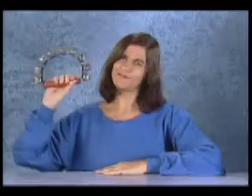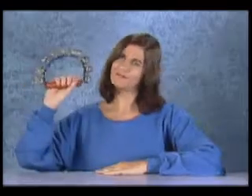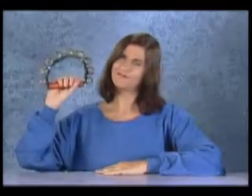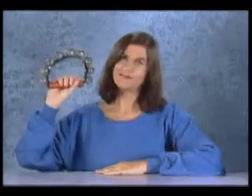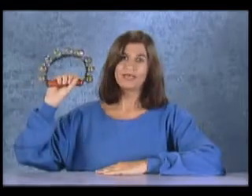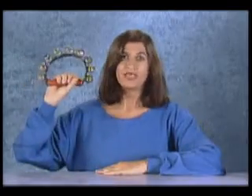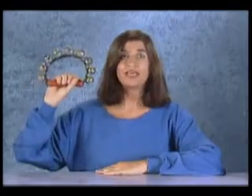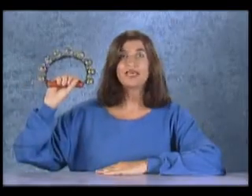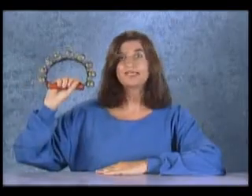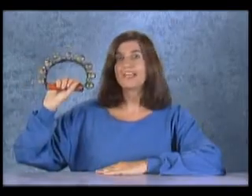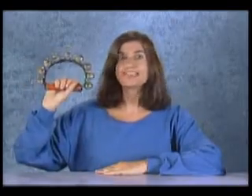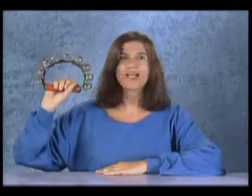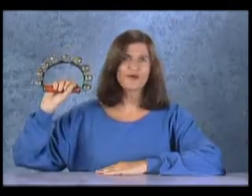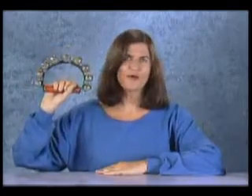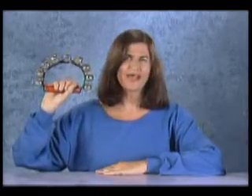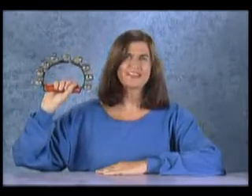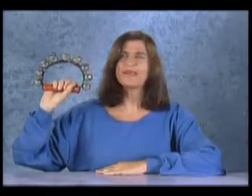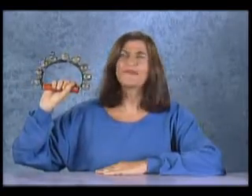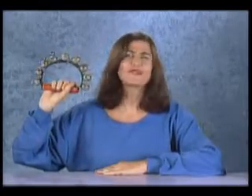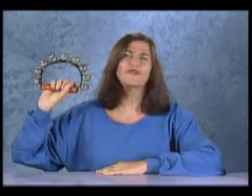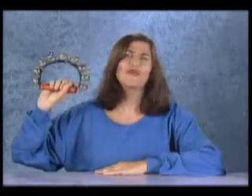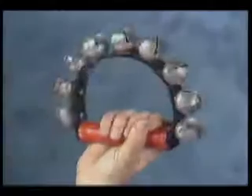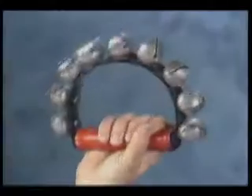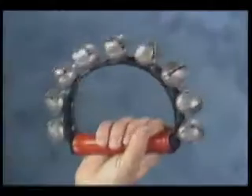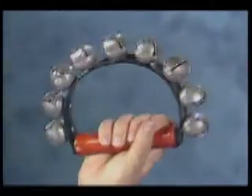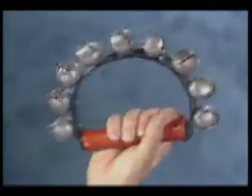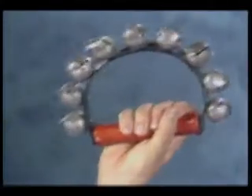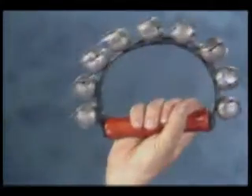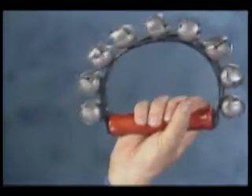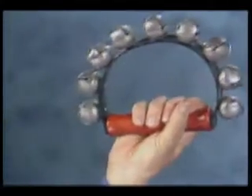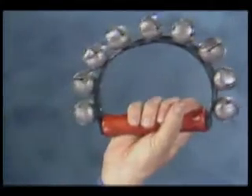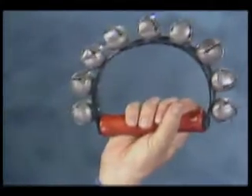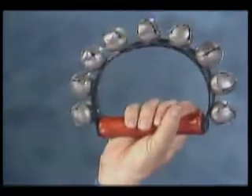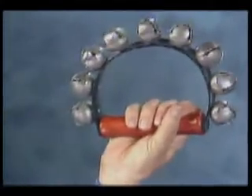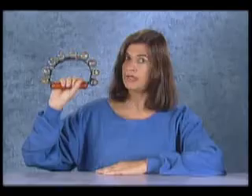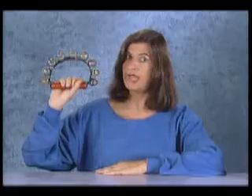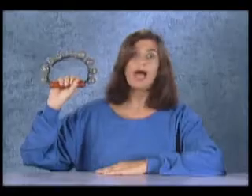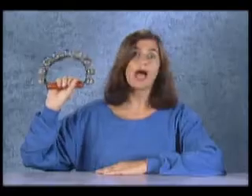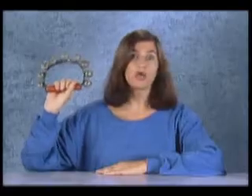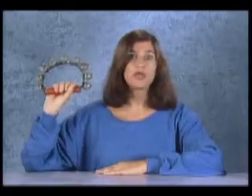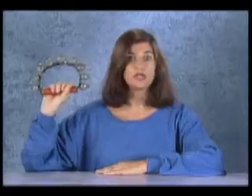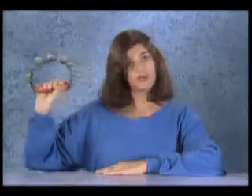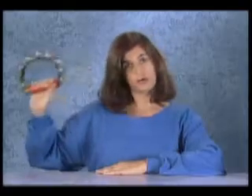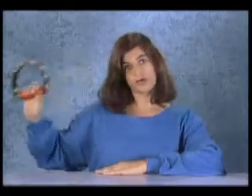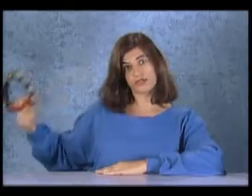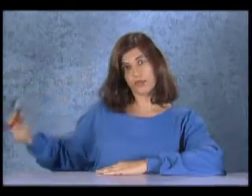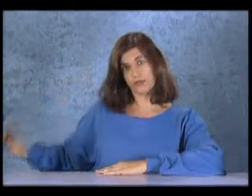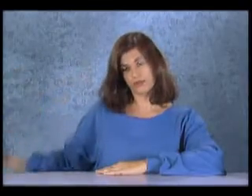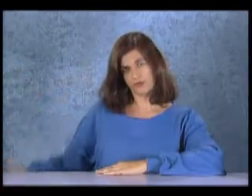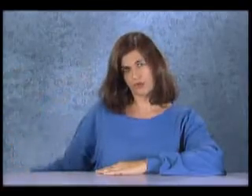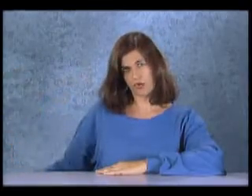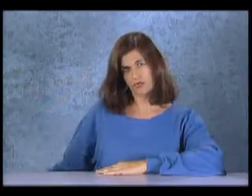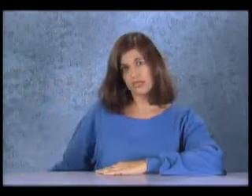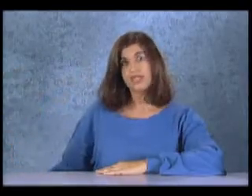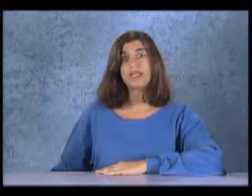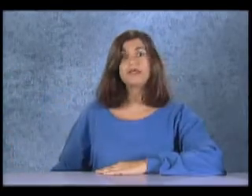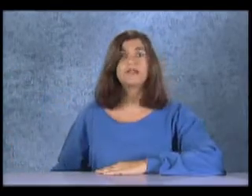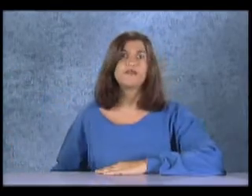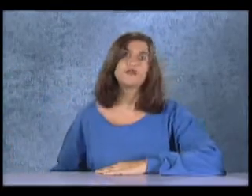e quis se casar com ela, se apaixonou perdidamente. Porém, a lua devolveu o céu para o sol e ele teve de